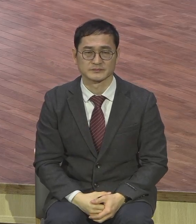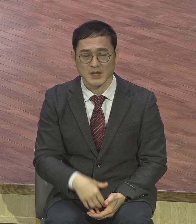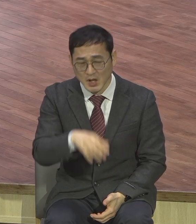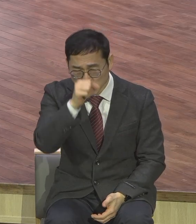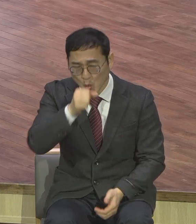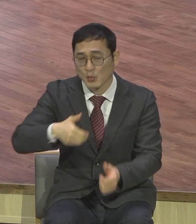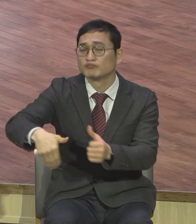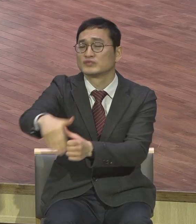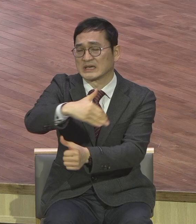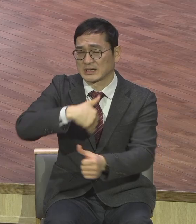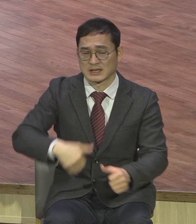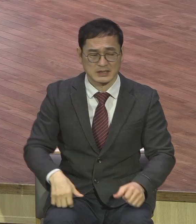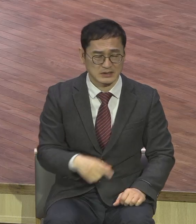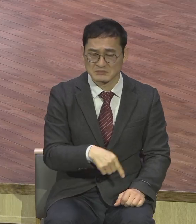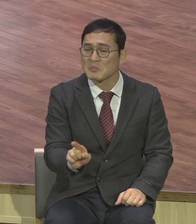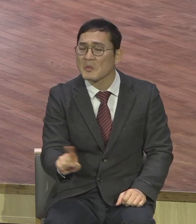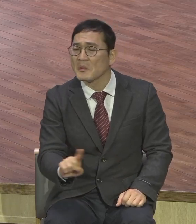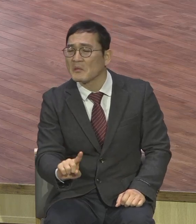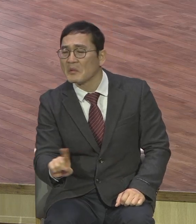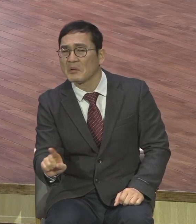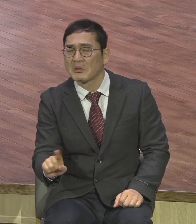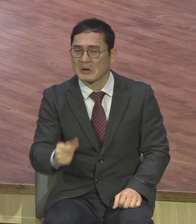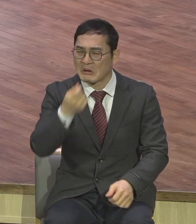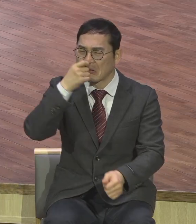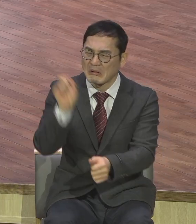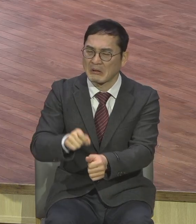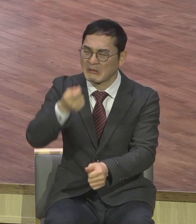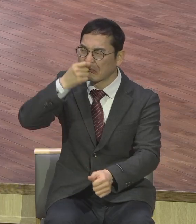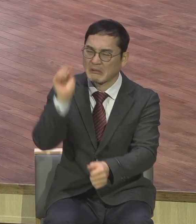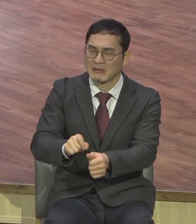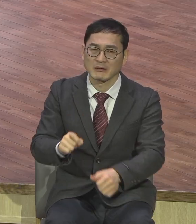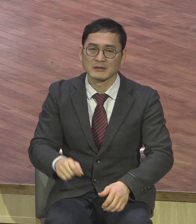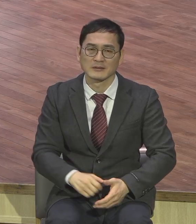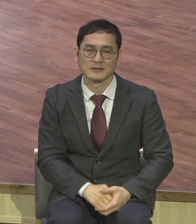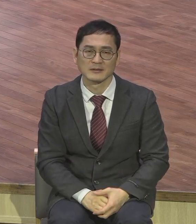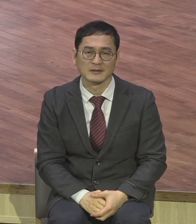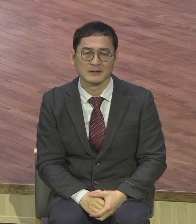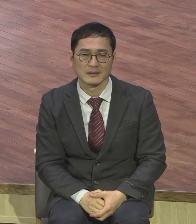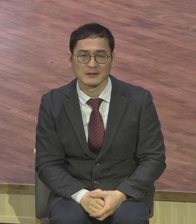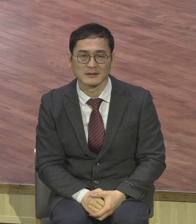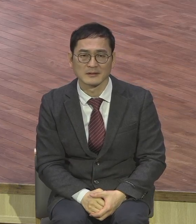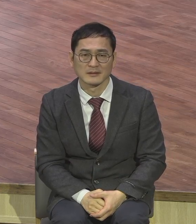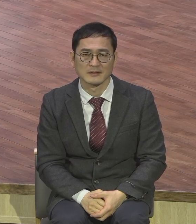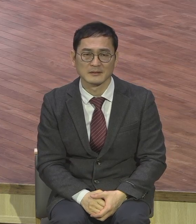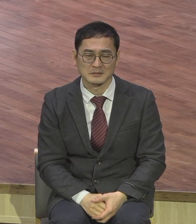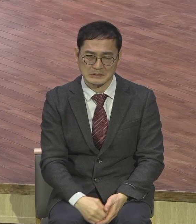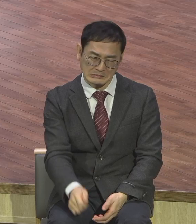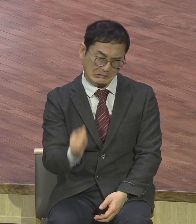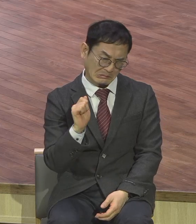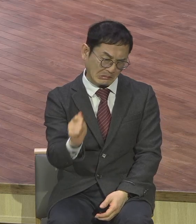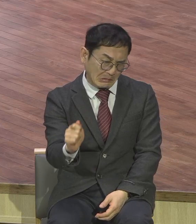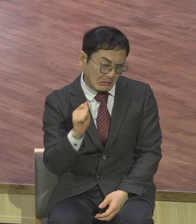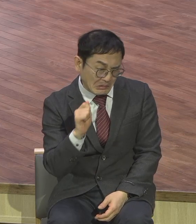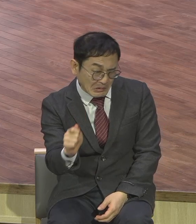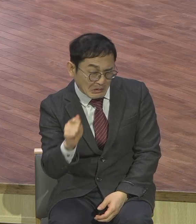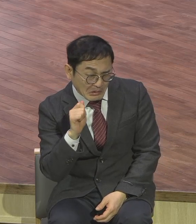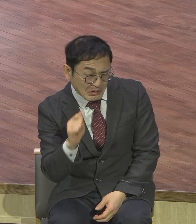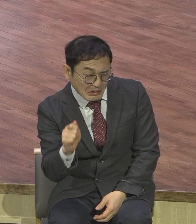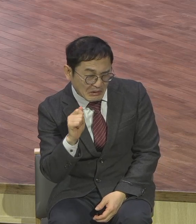분위기를 다 으쌰으쌰 이야 행복하다 감사하고 간증하는데 꽃빛딱하게 그렇게 부정적인